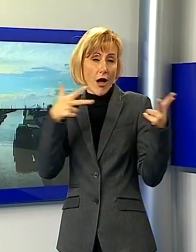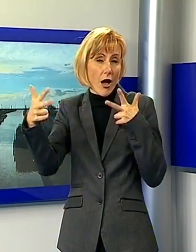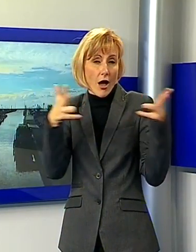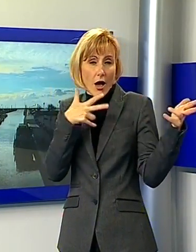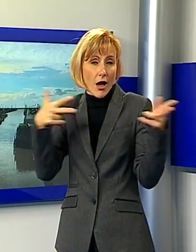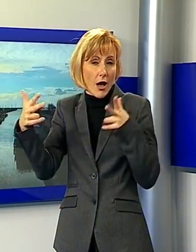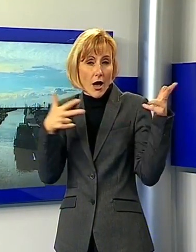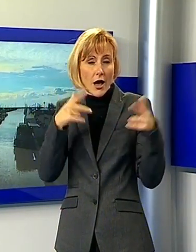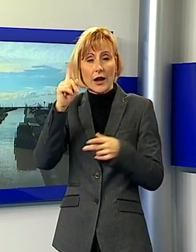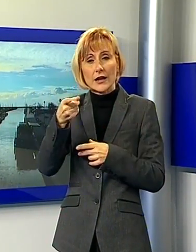civile raccomanda prudenza.